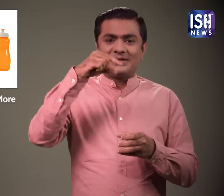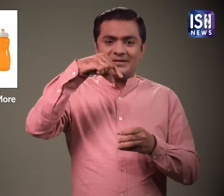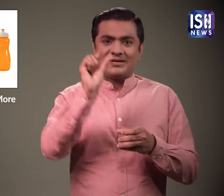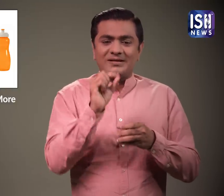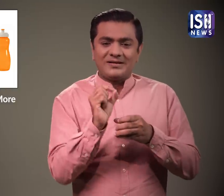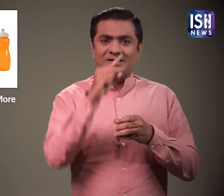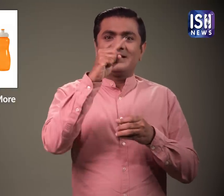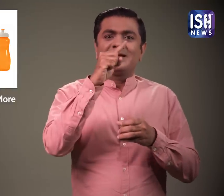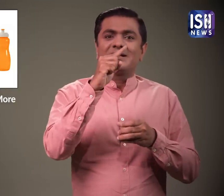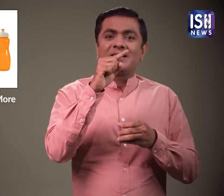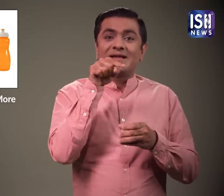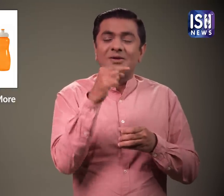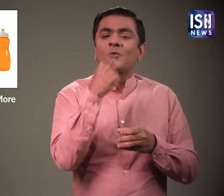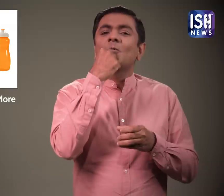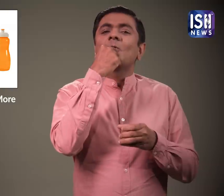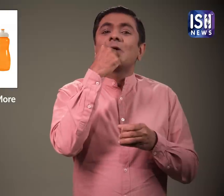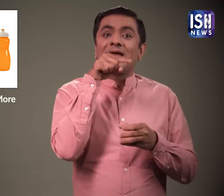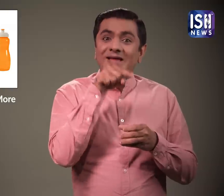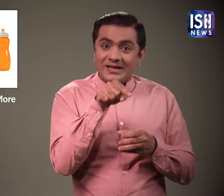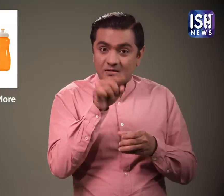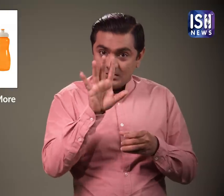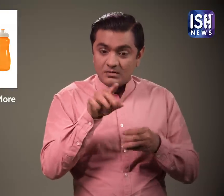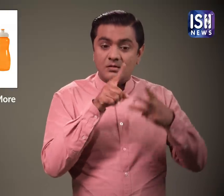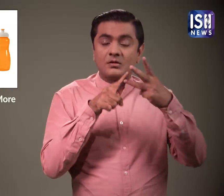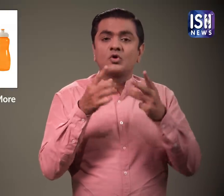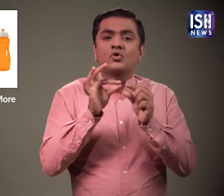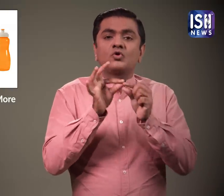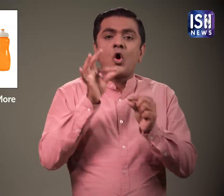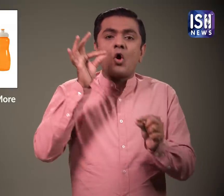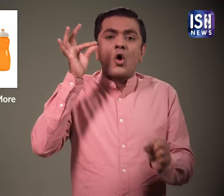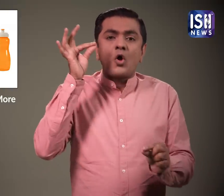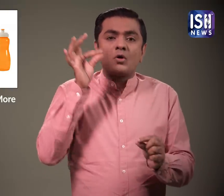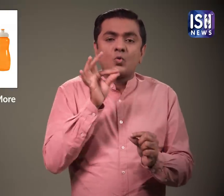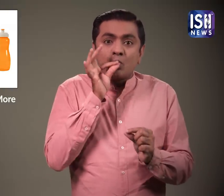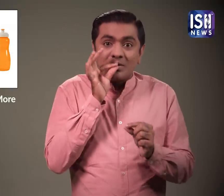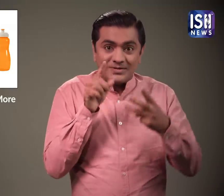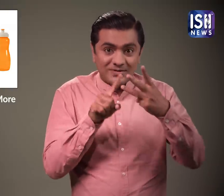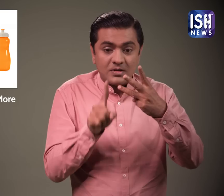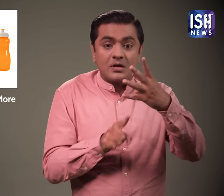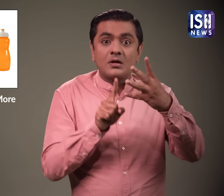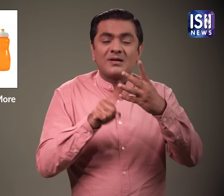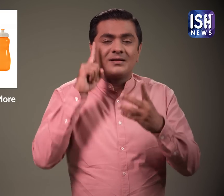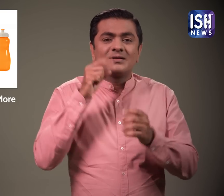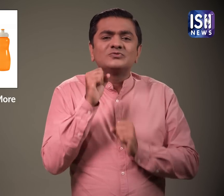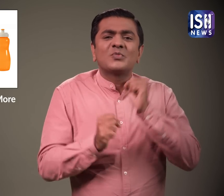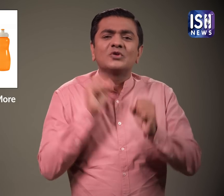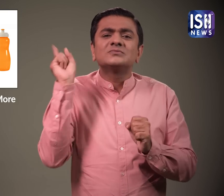अध्यायन किया और कहा कि वे बोहुत सारे बैक्टिरिया पैदा करते है जो शरीर के लिए हानी कारक हो सकते है